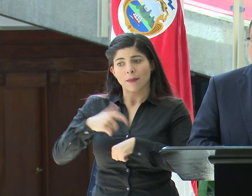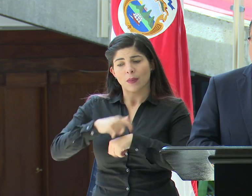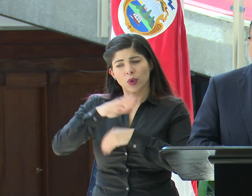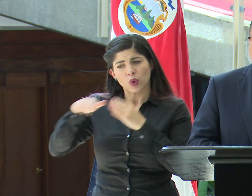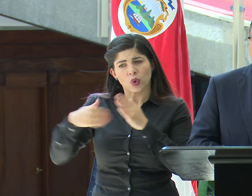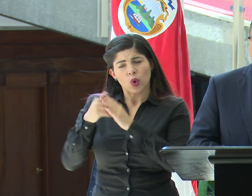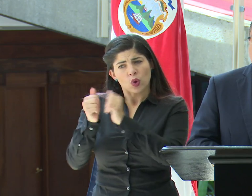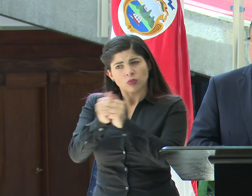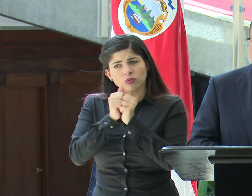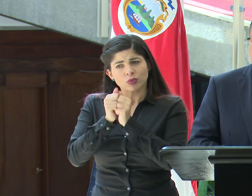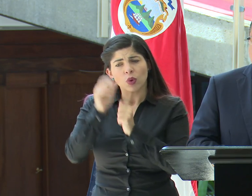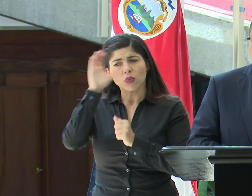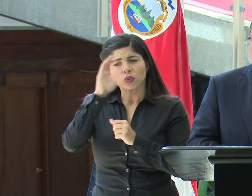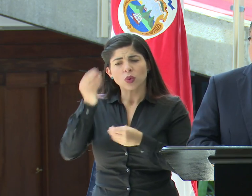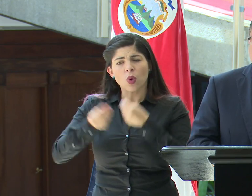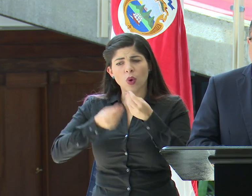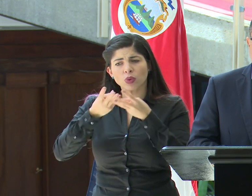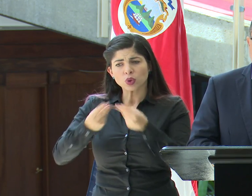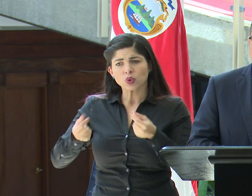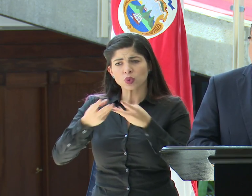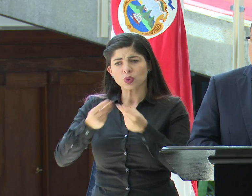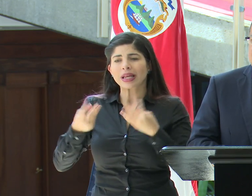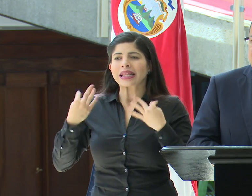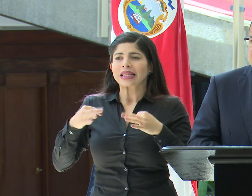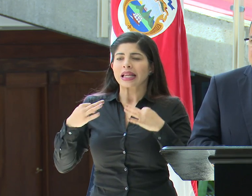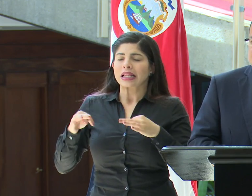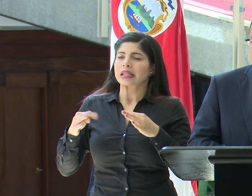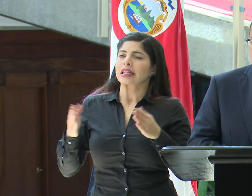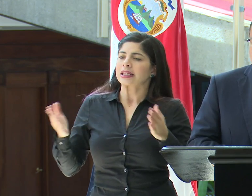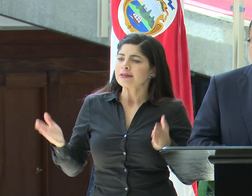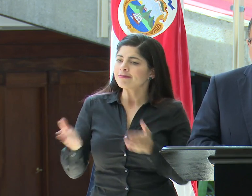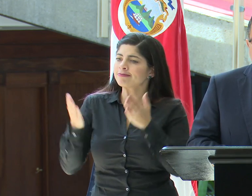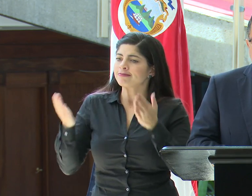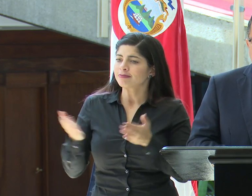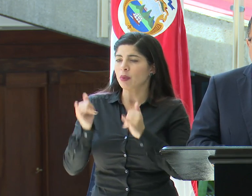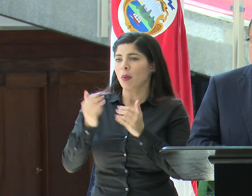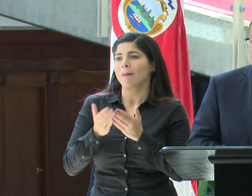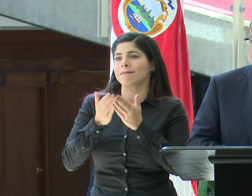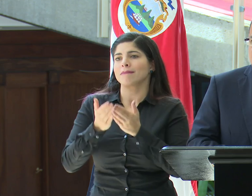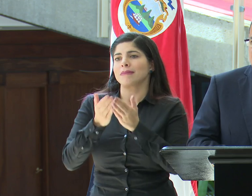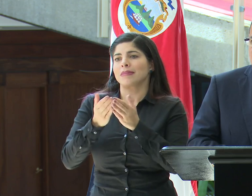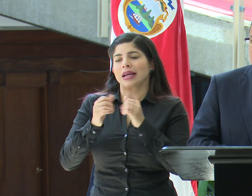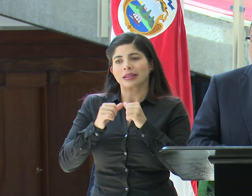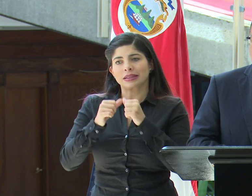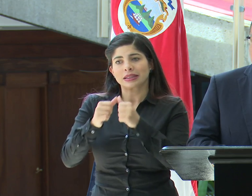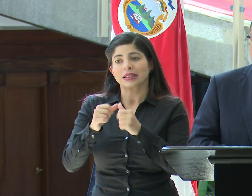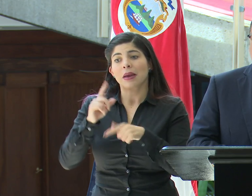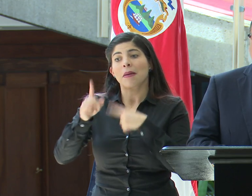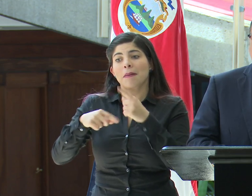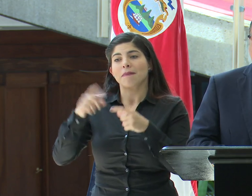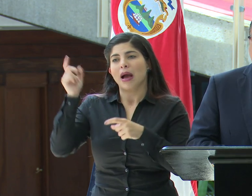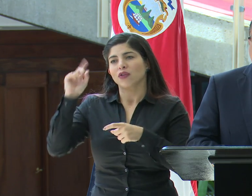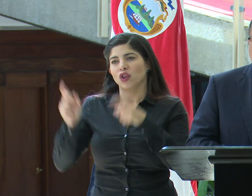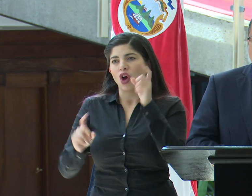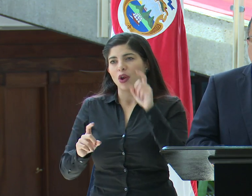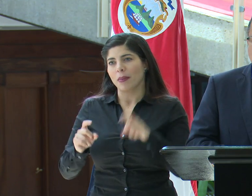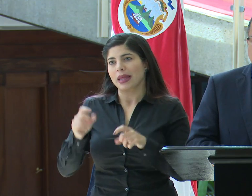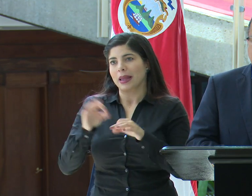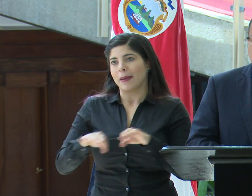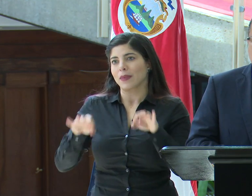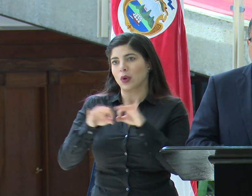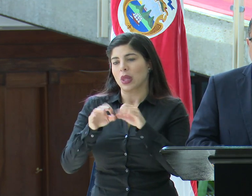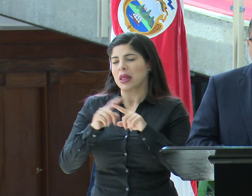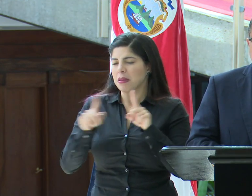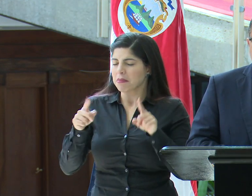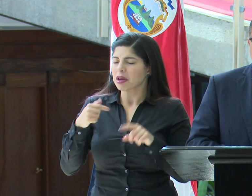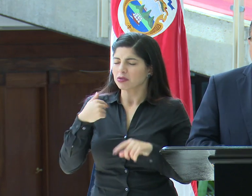unidos, para buscar soluciones, para tratar de sacar adelante este barco que va a ser sometido a una tormenta importante, pero